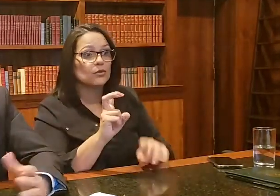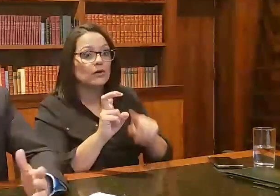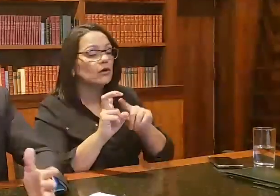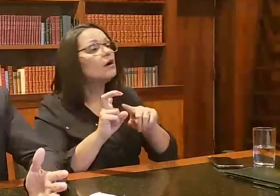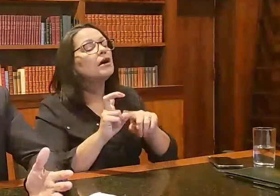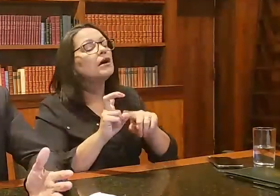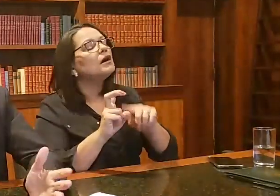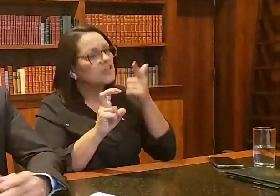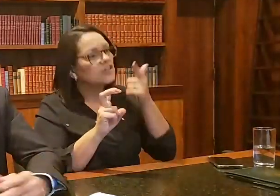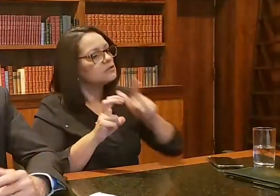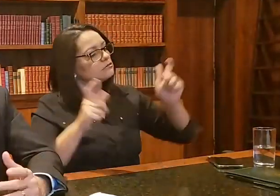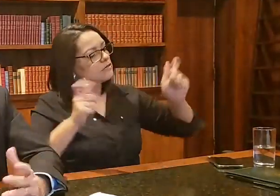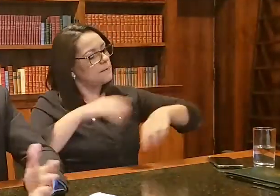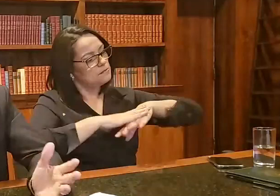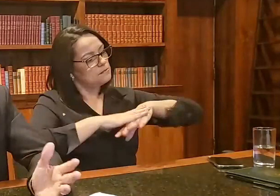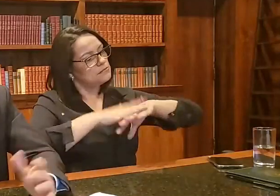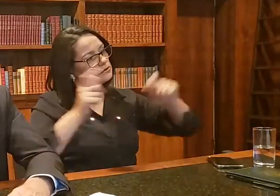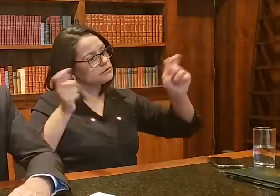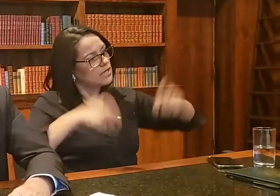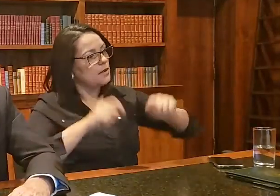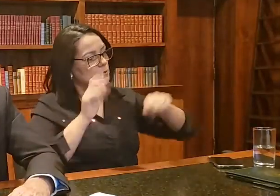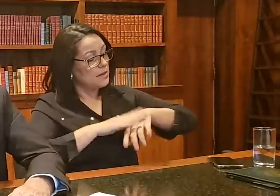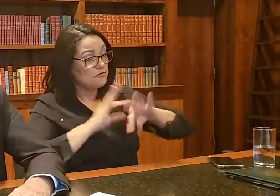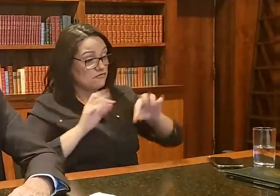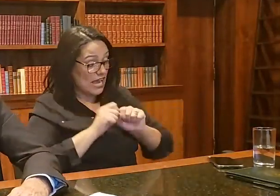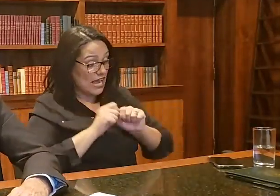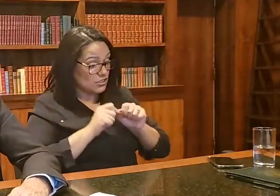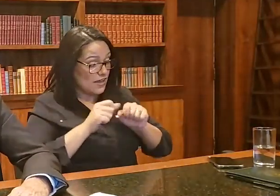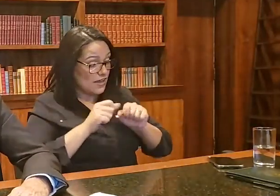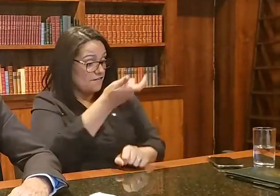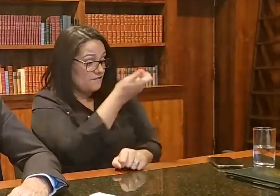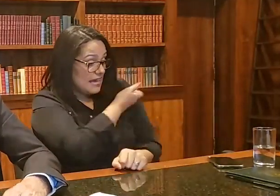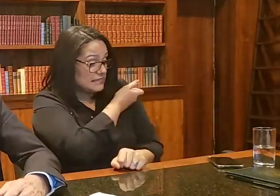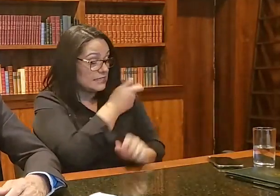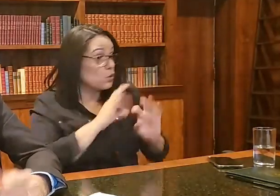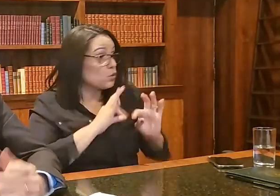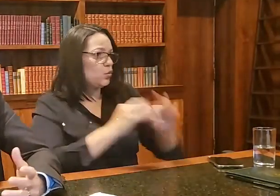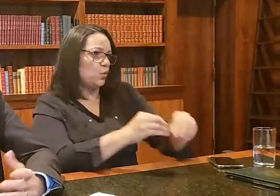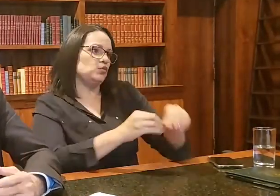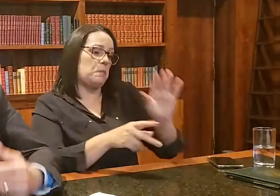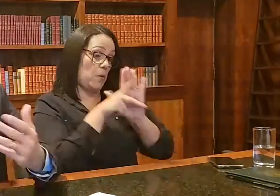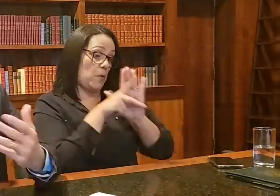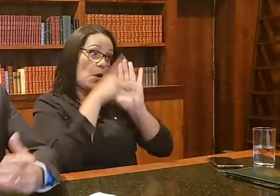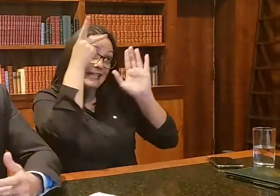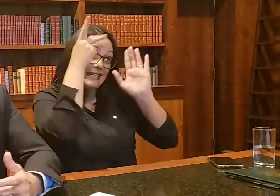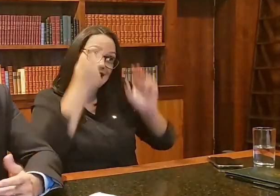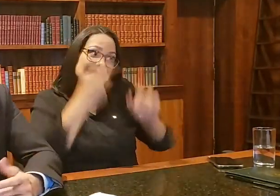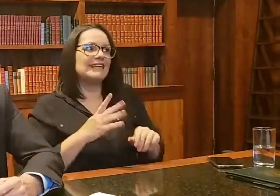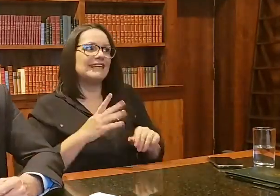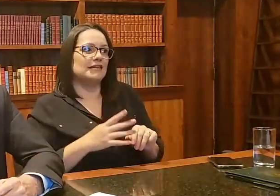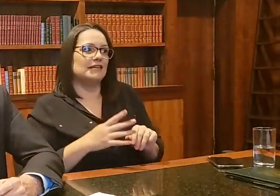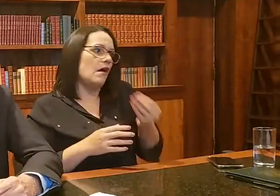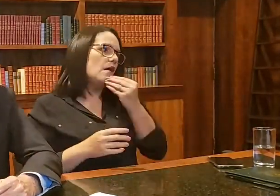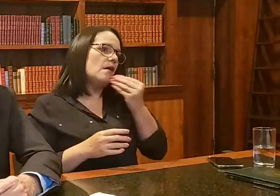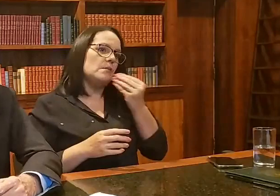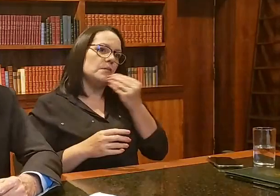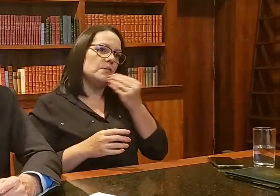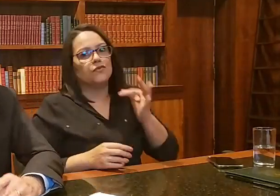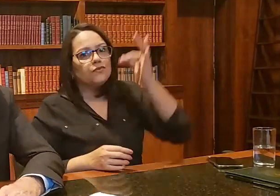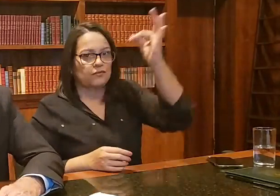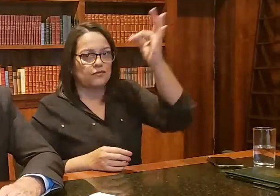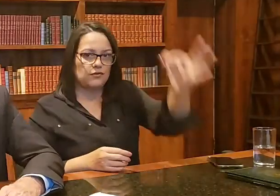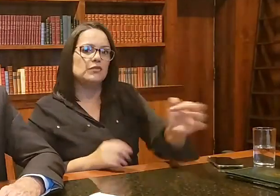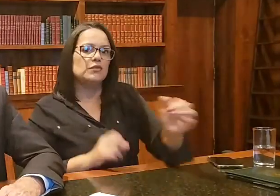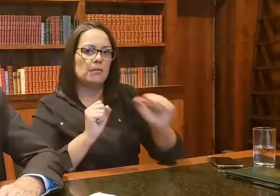que vai ter a capacidade de fabricar completamente uma vacina própria. Obviamente, poderemos lá na frente, depois de